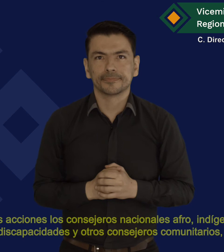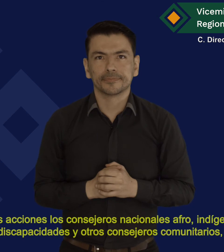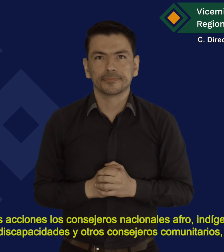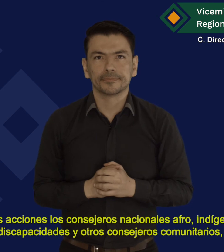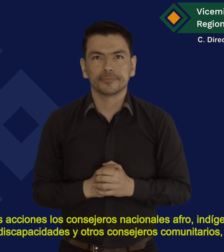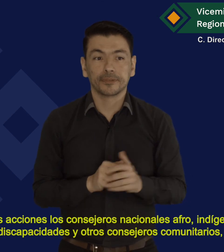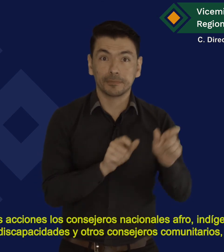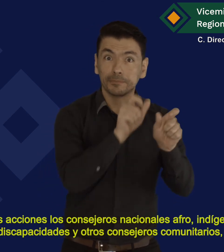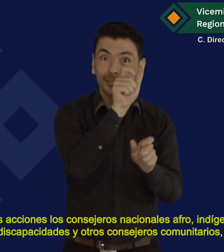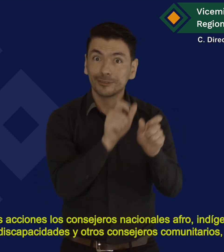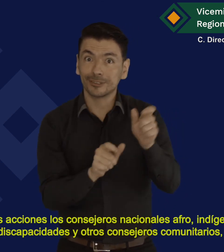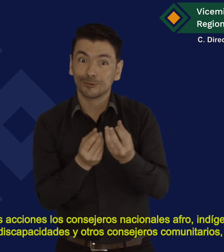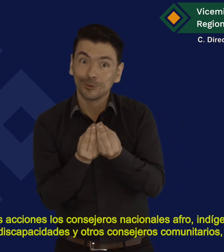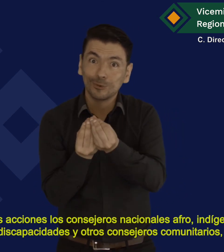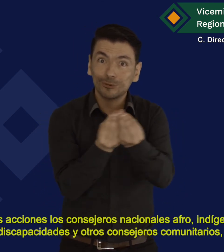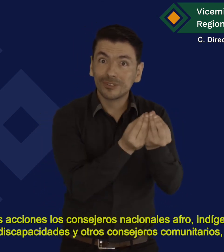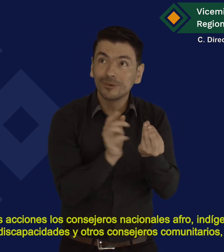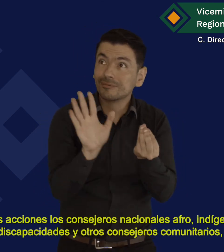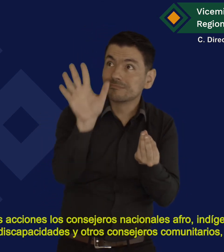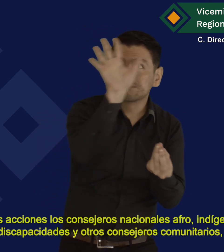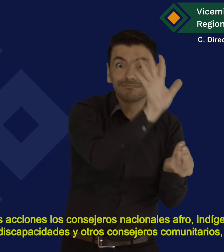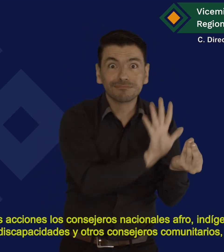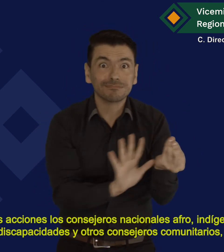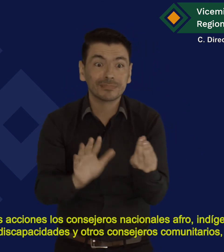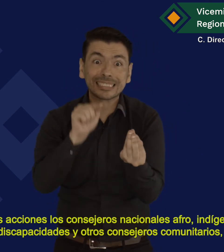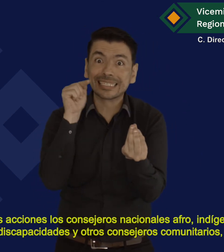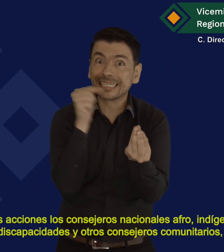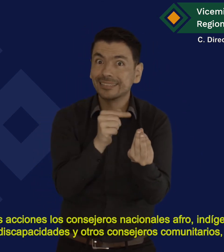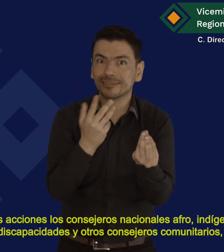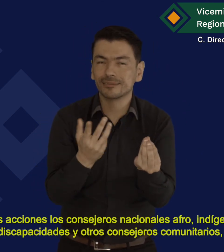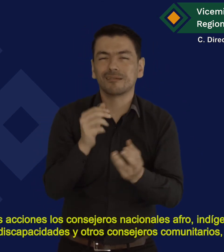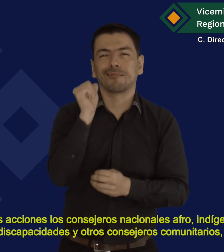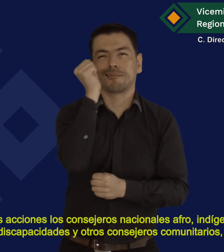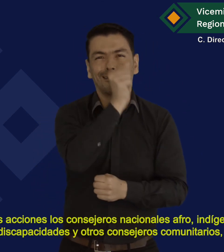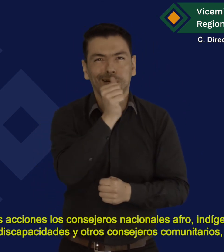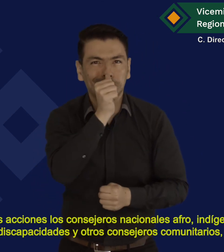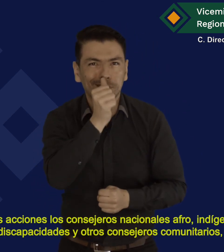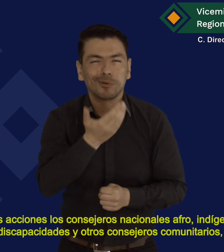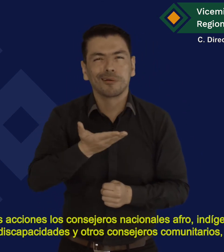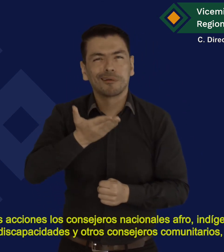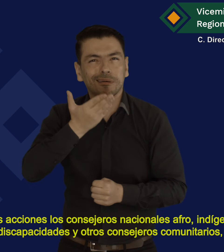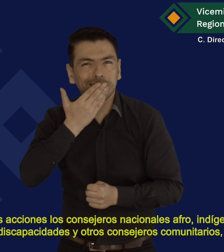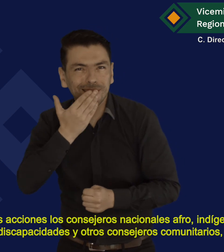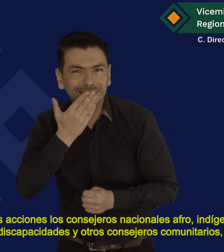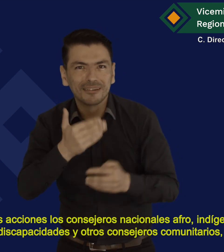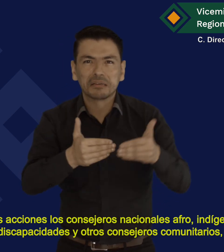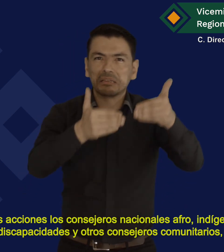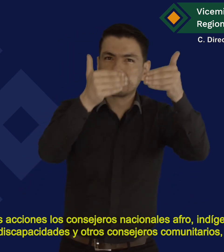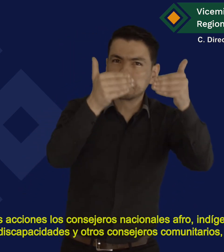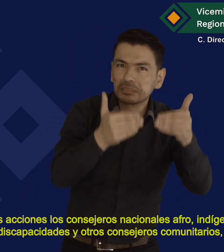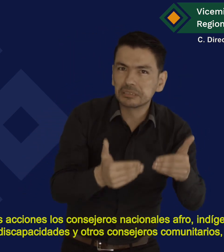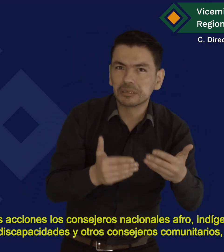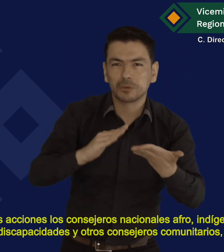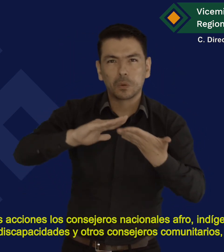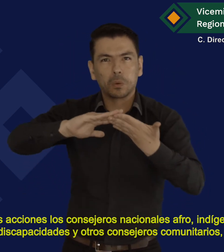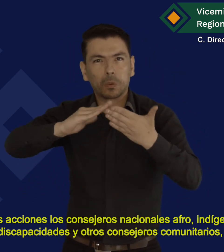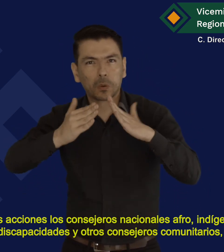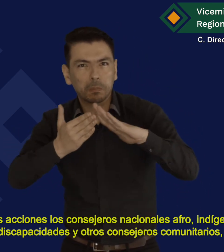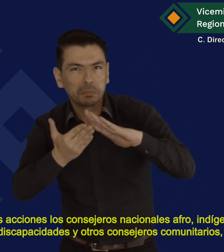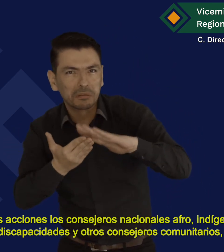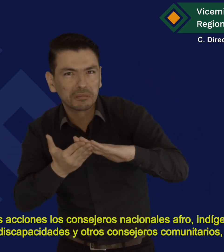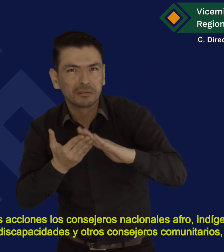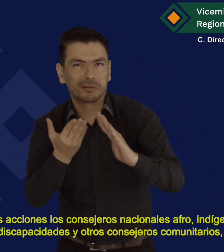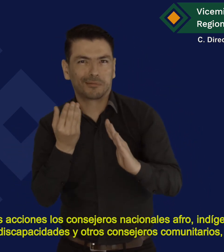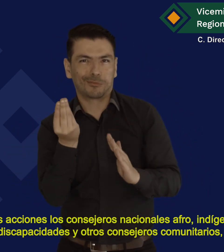Con estas acciones los consejeros nacionales afro, indígenas con discapacidad Y otros consejeros comunitarios